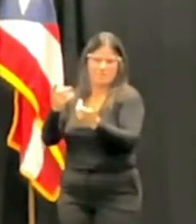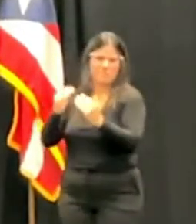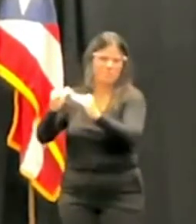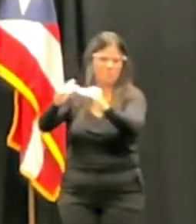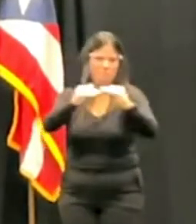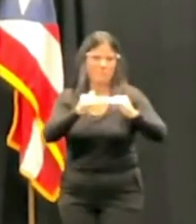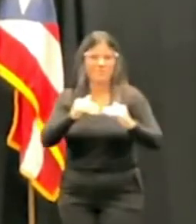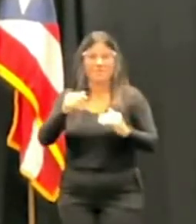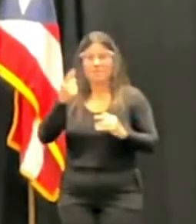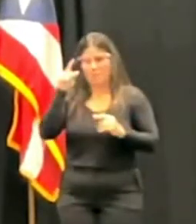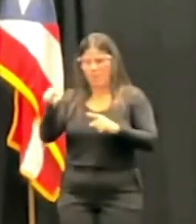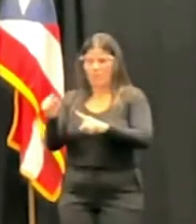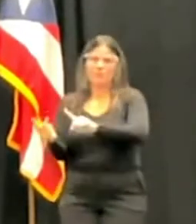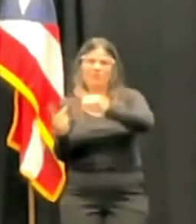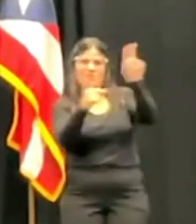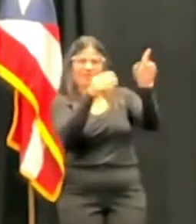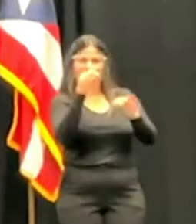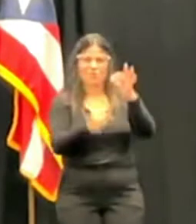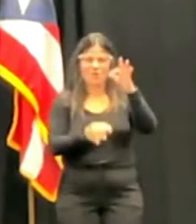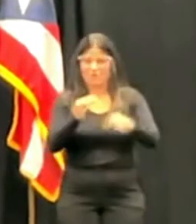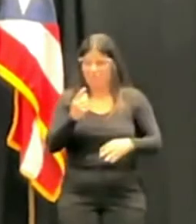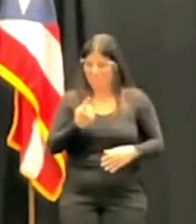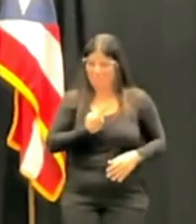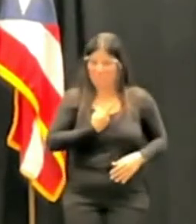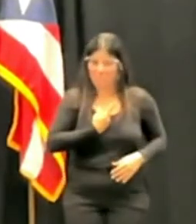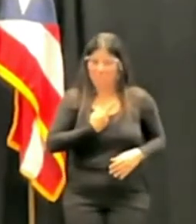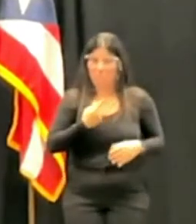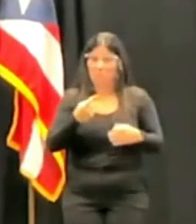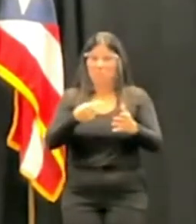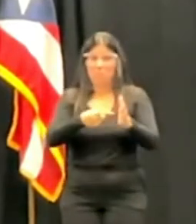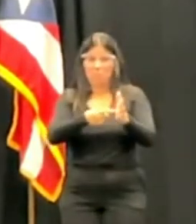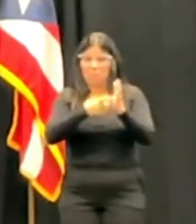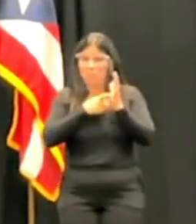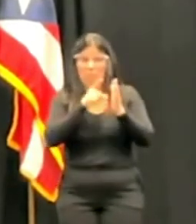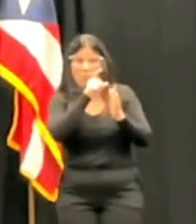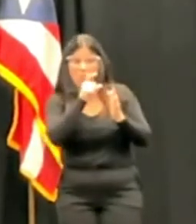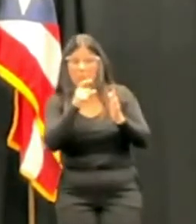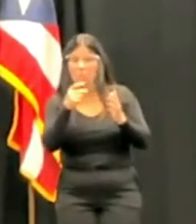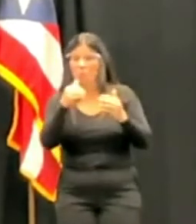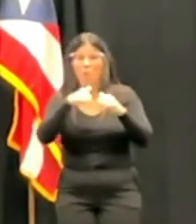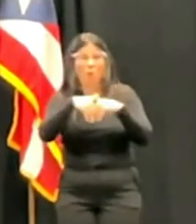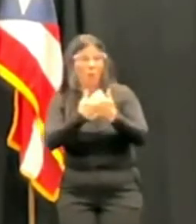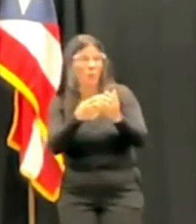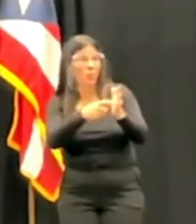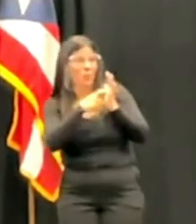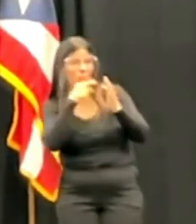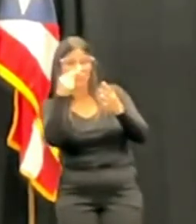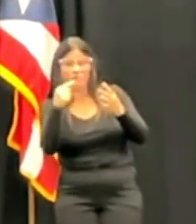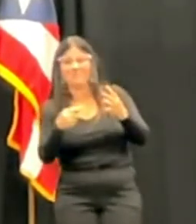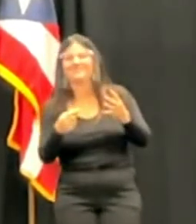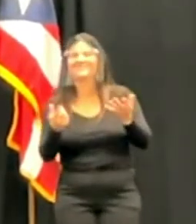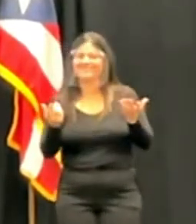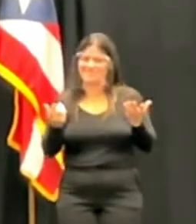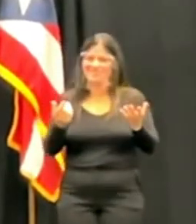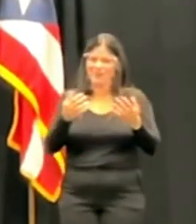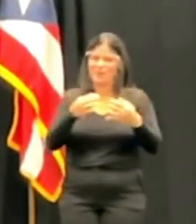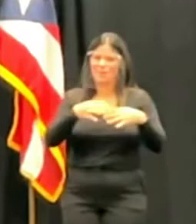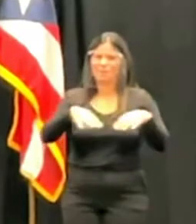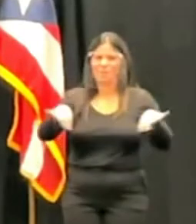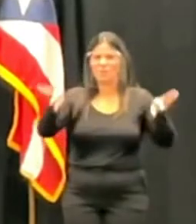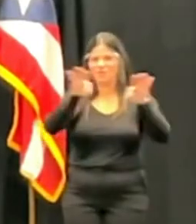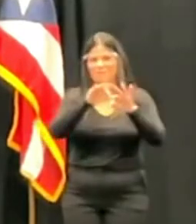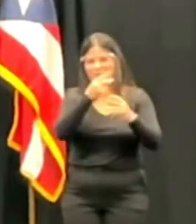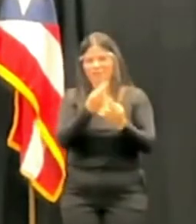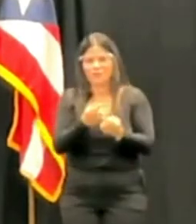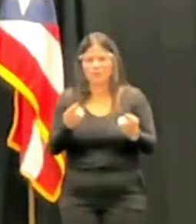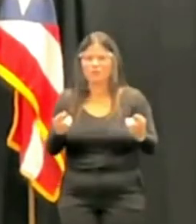no necesariamente sabe cumplir con los requisitos para el perfeccionamiento de un recurso, tenga la oportunidad